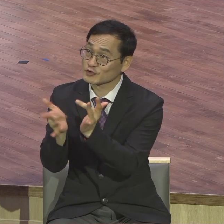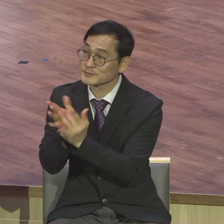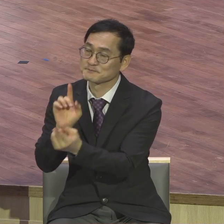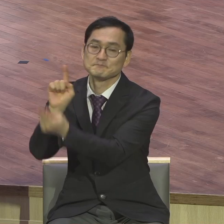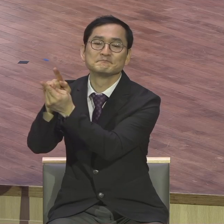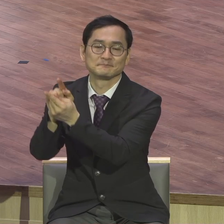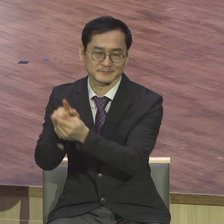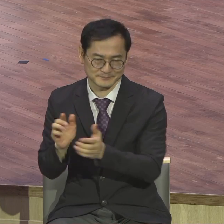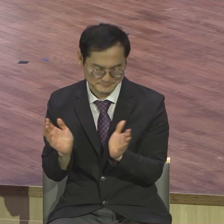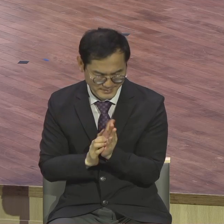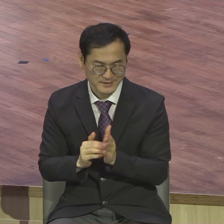그분입니다